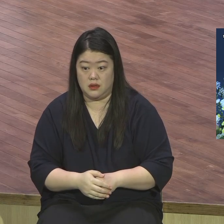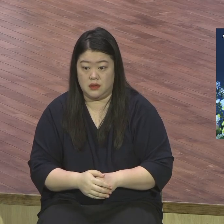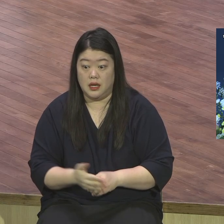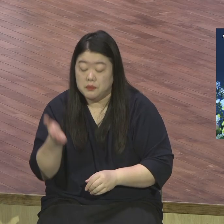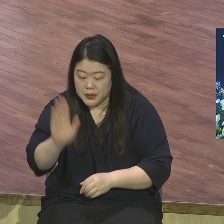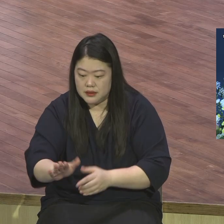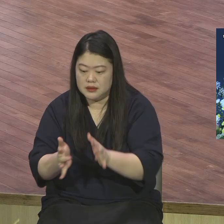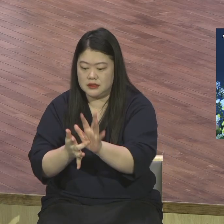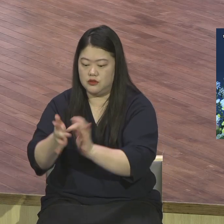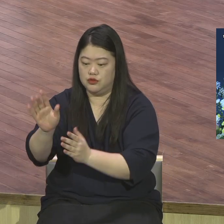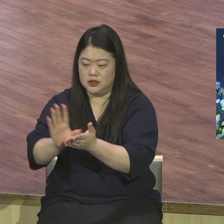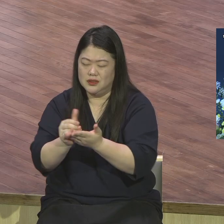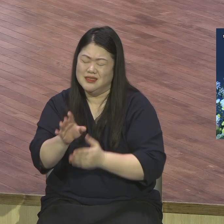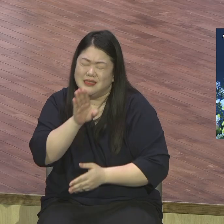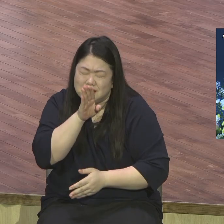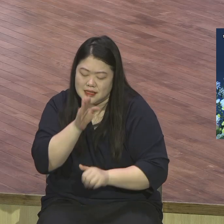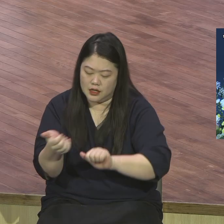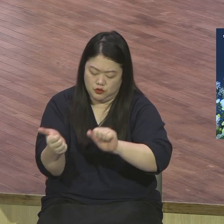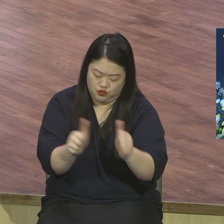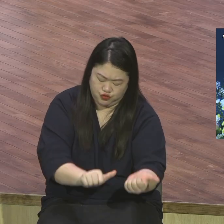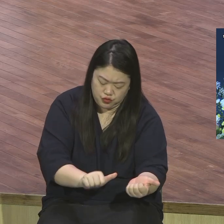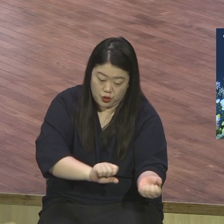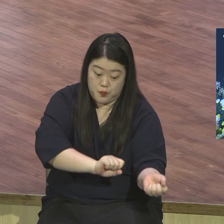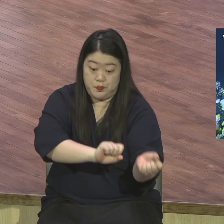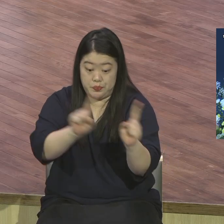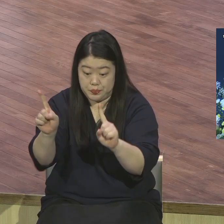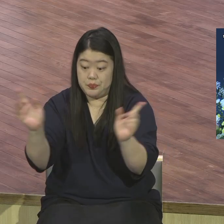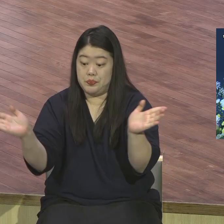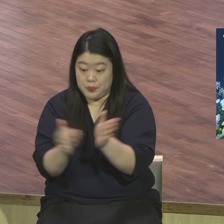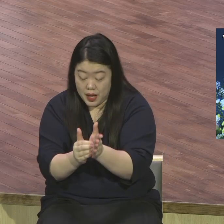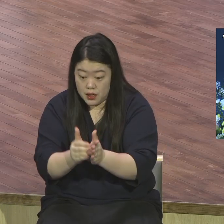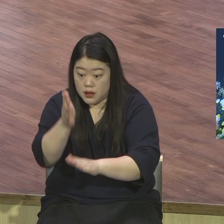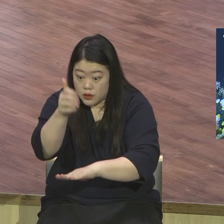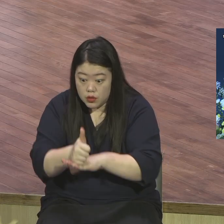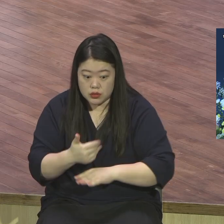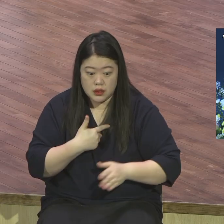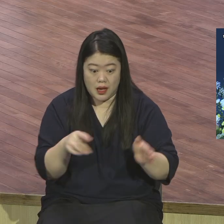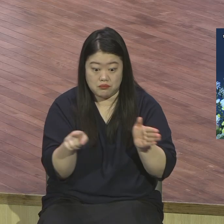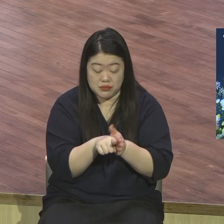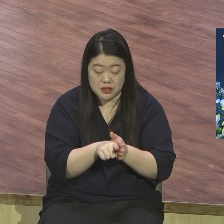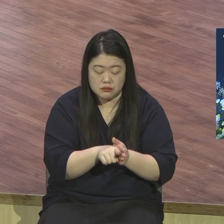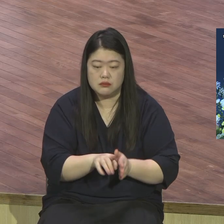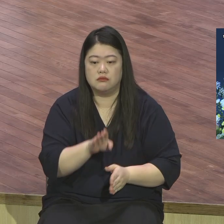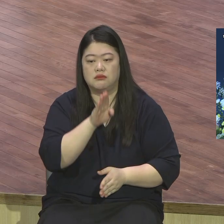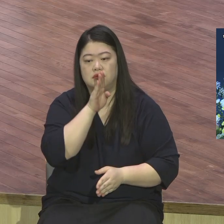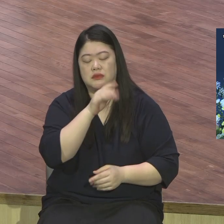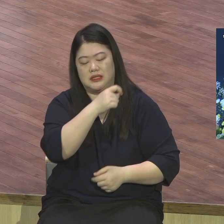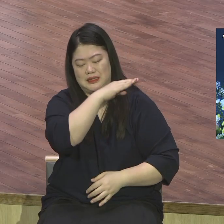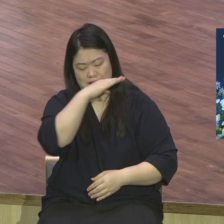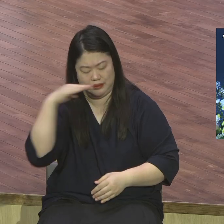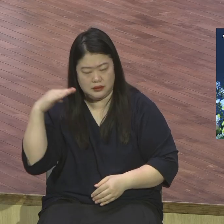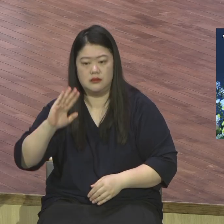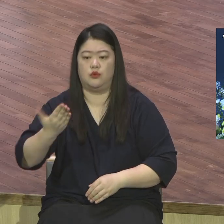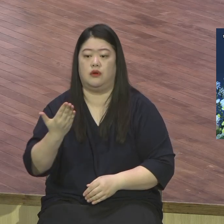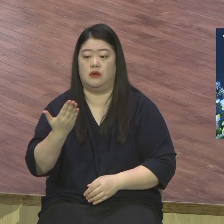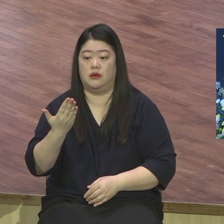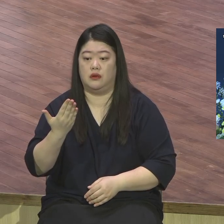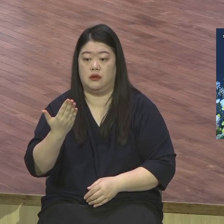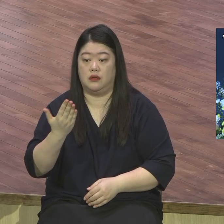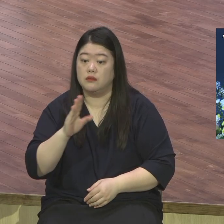우리가 믿고 우리의 행하는 모든 것이 다 의미가 있는 것이다 오늘